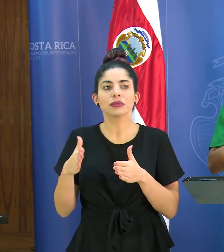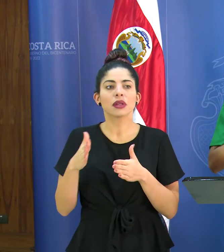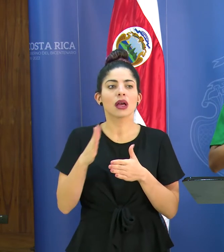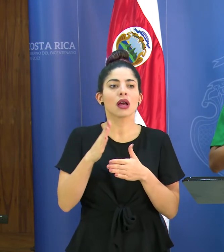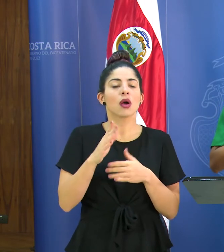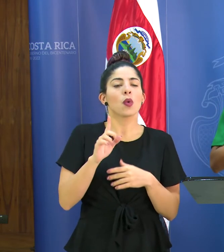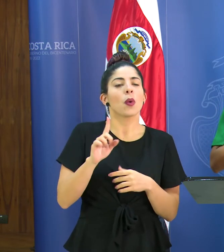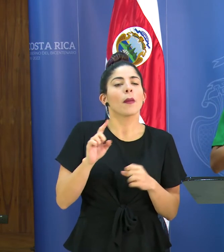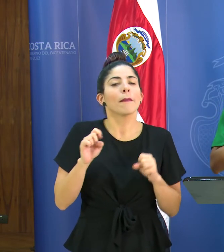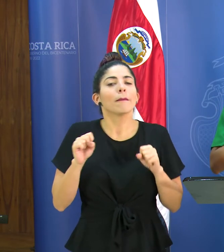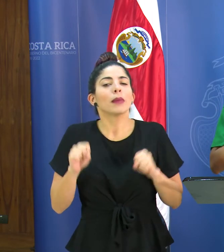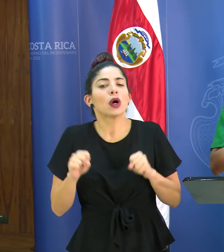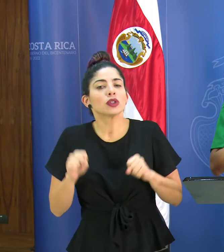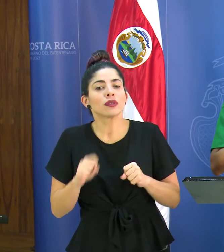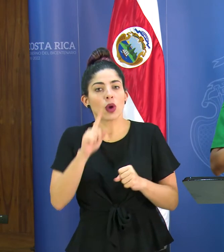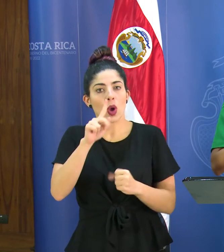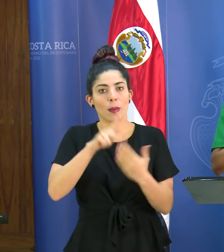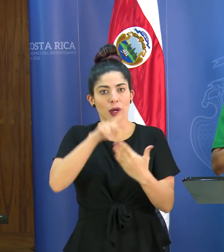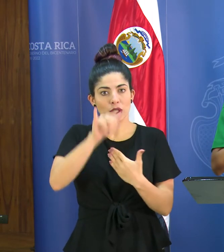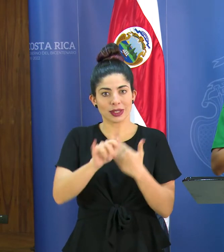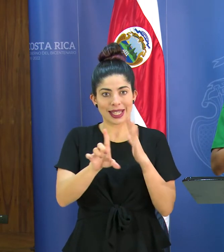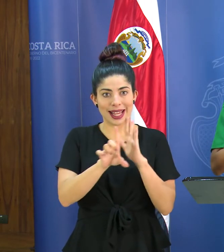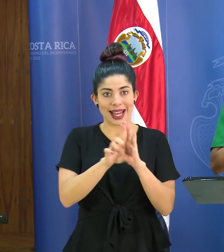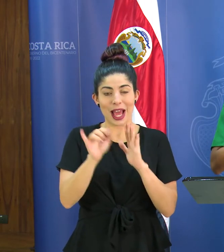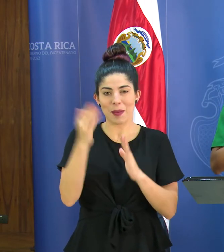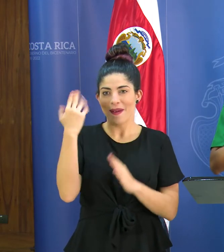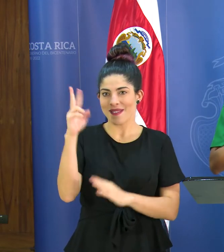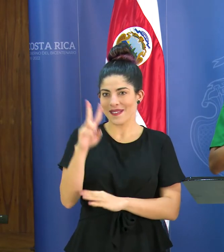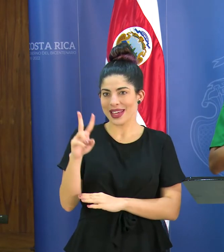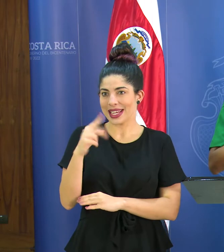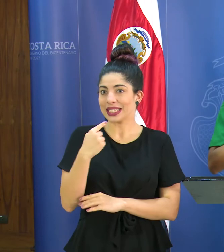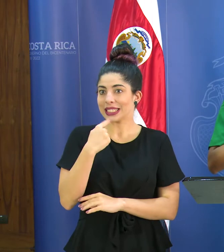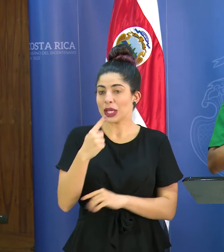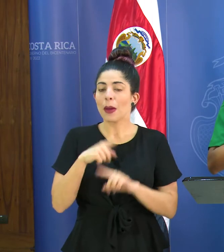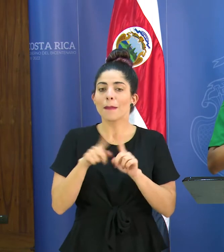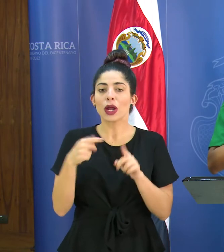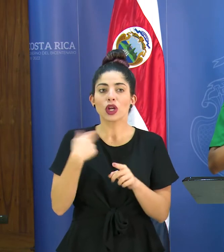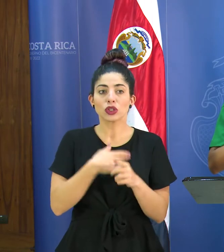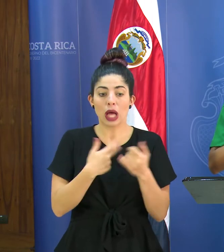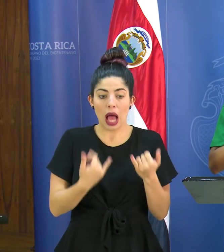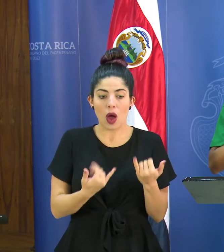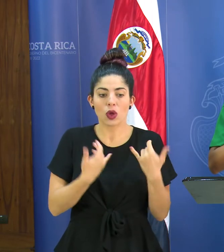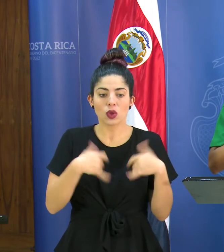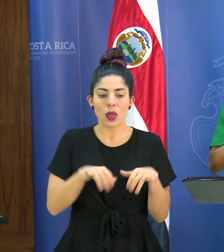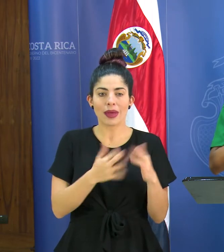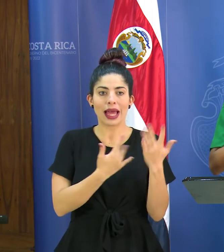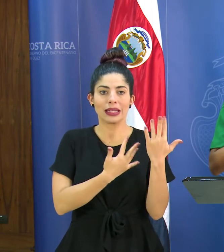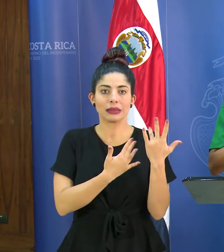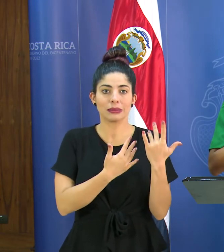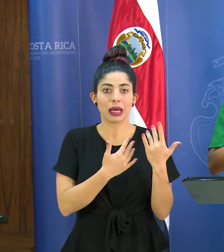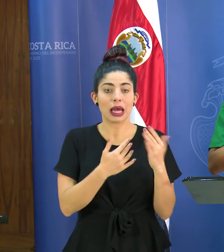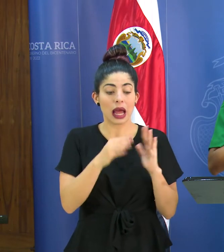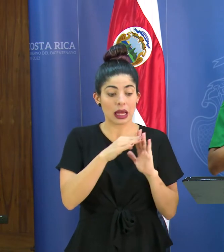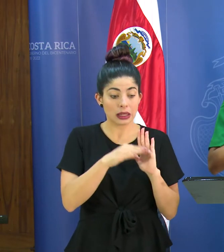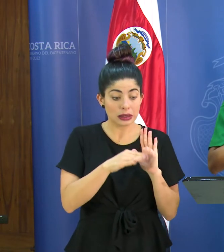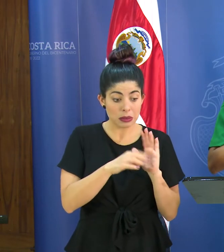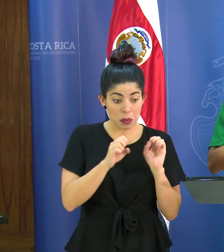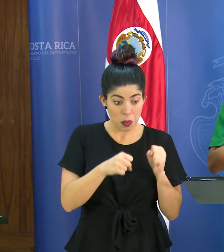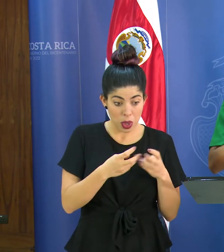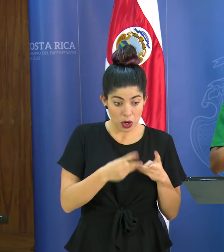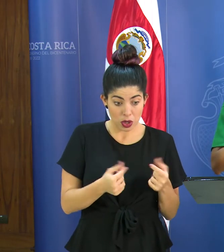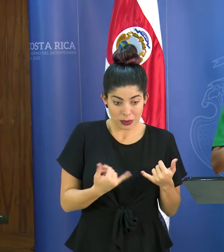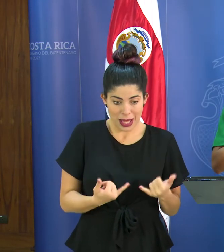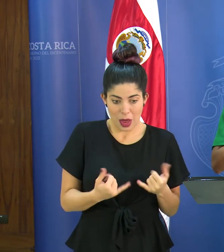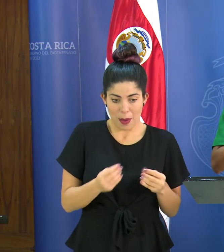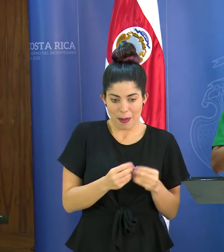una posibilidad de un proyecto de ley como lo mencionábamos el viernes pero estamos a la espera todavía de que los lineamientos nos puedan resolver desde